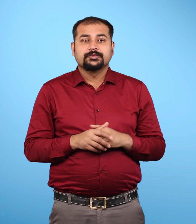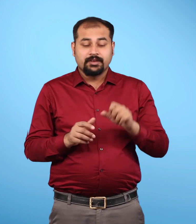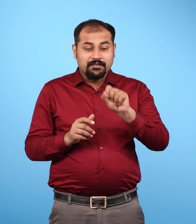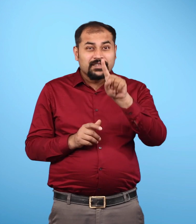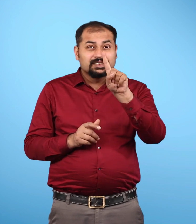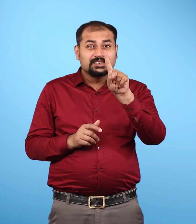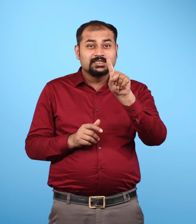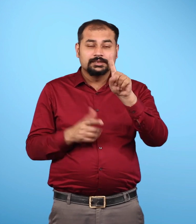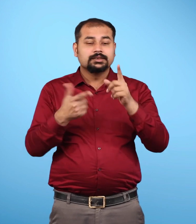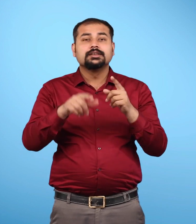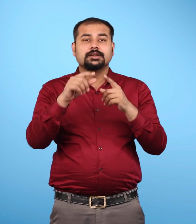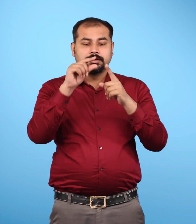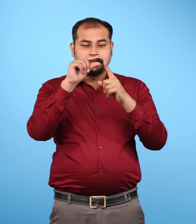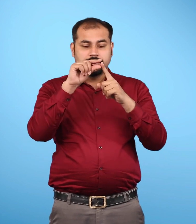प्रशांत महासागर